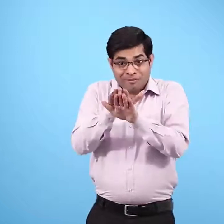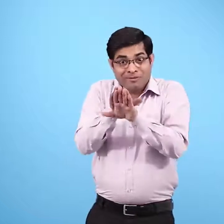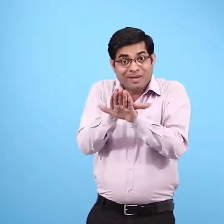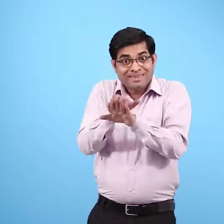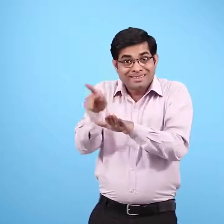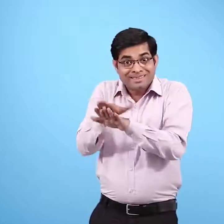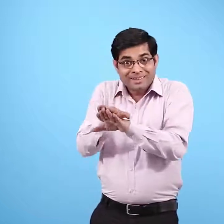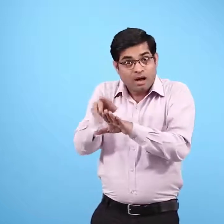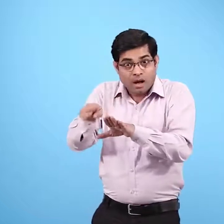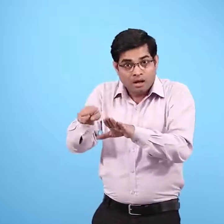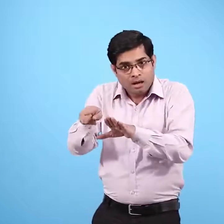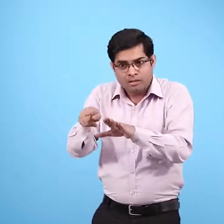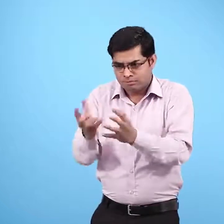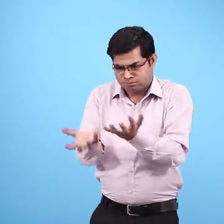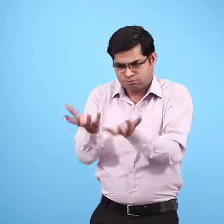सुभा साड़े आठ बजे रख दिये